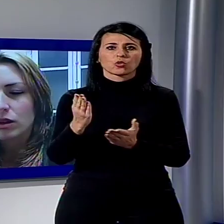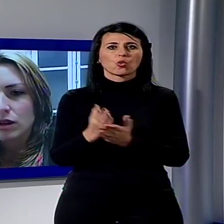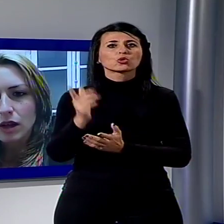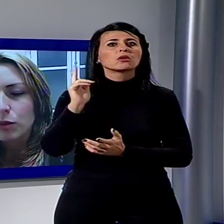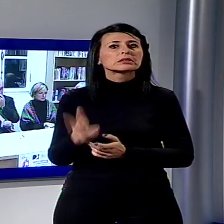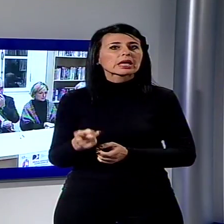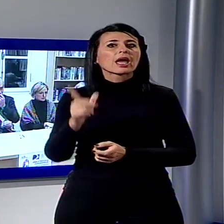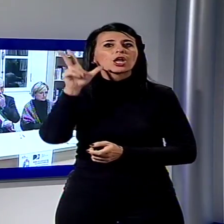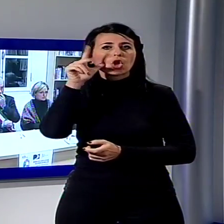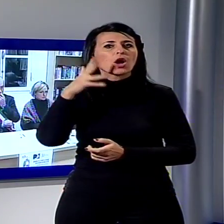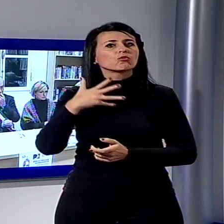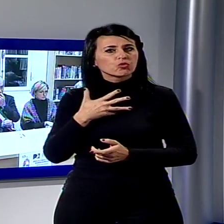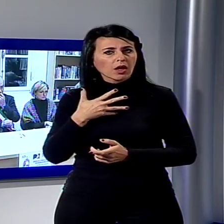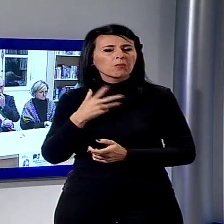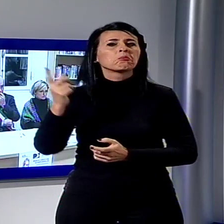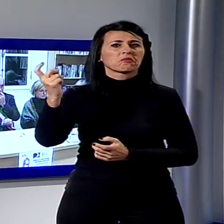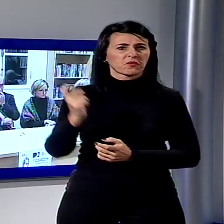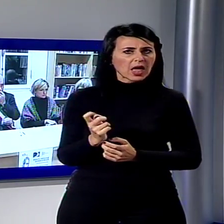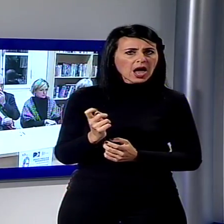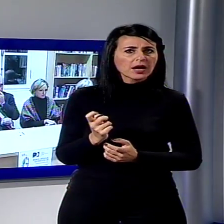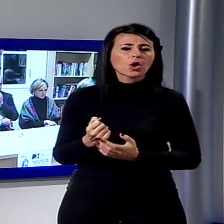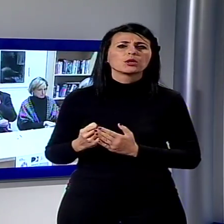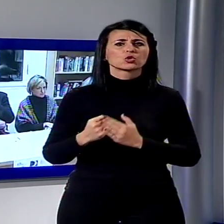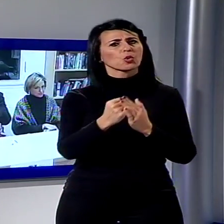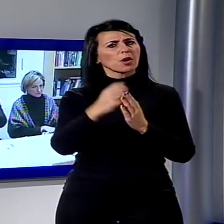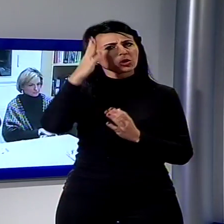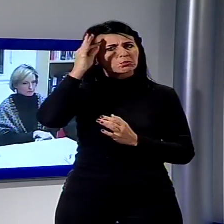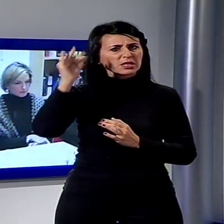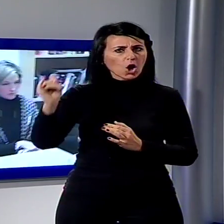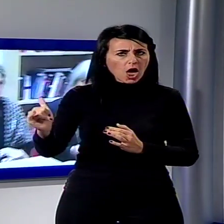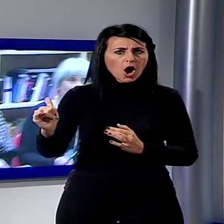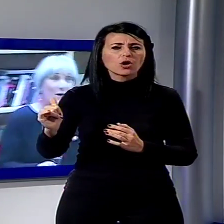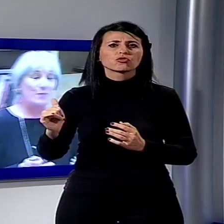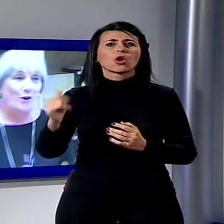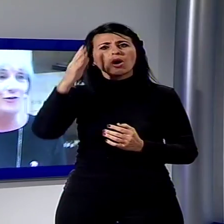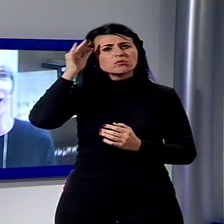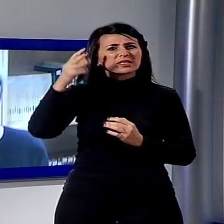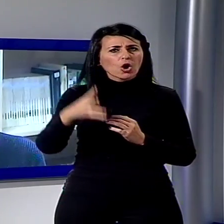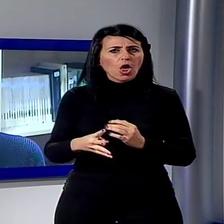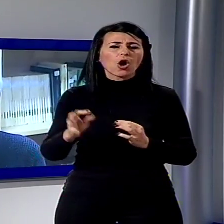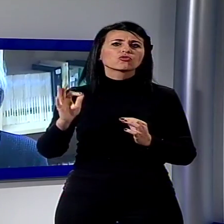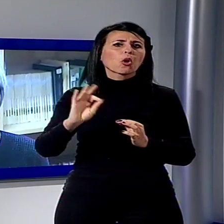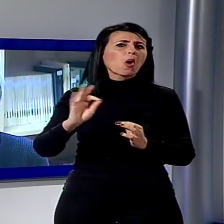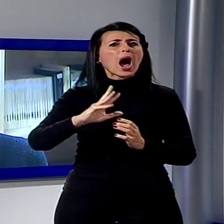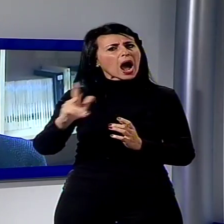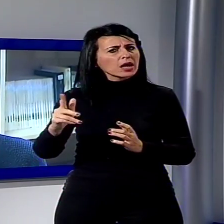un supporto psicologico e non solo psicologico. Per appuntamenti è possibile